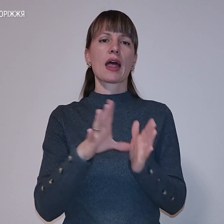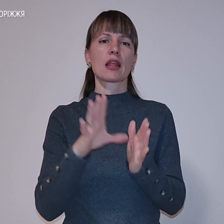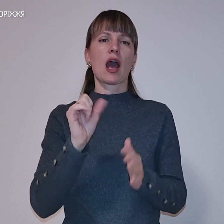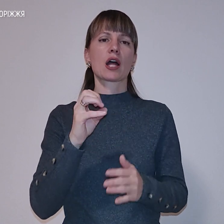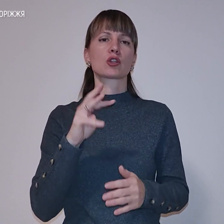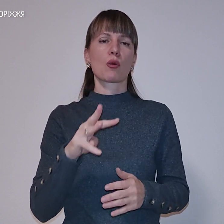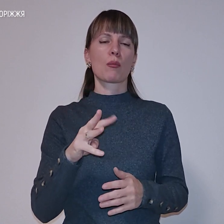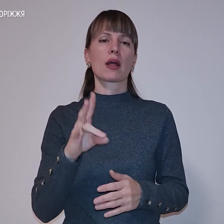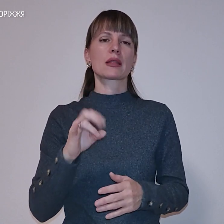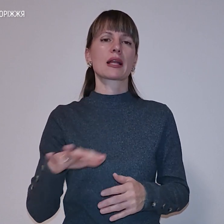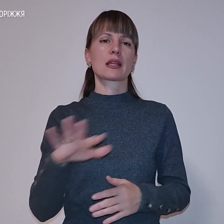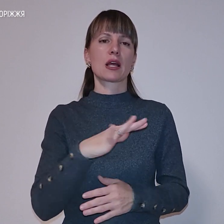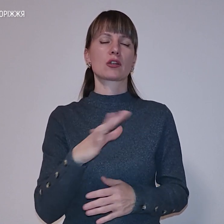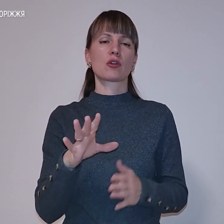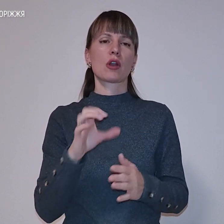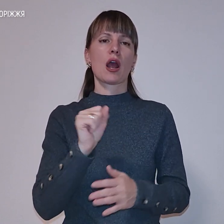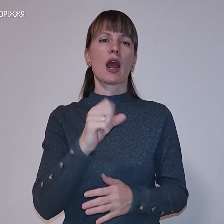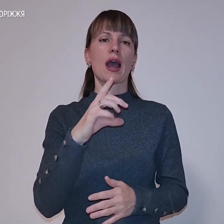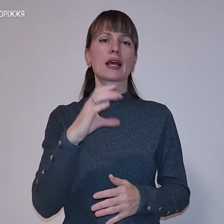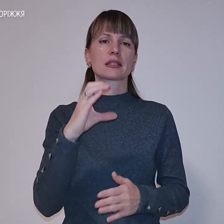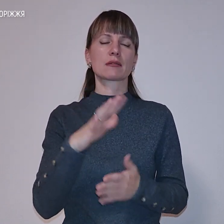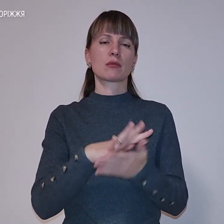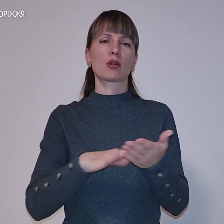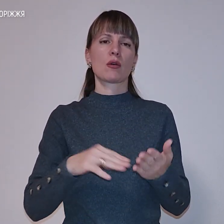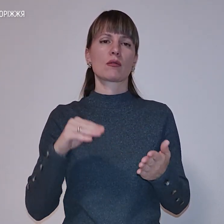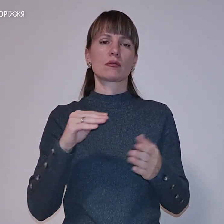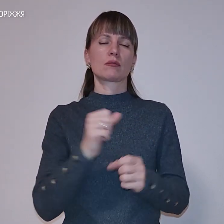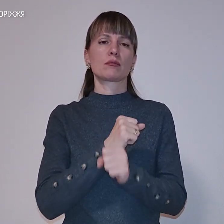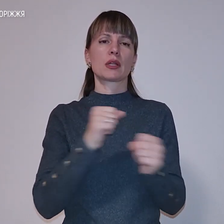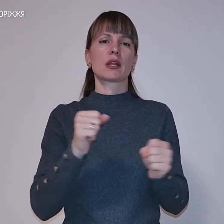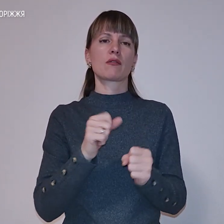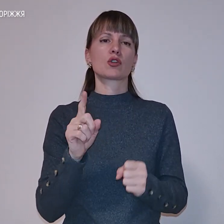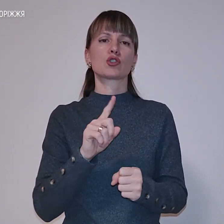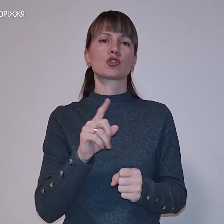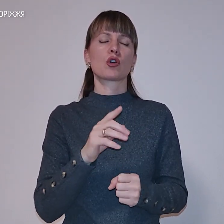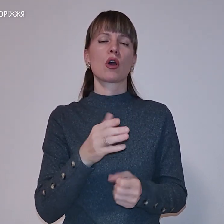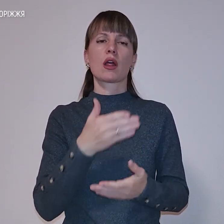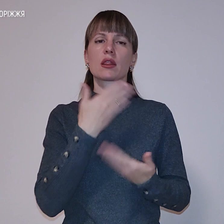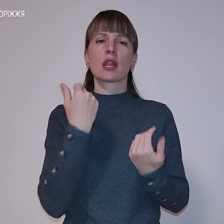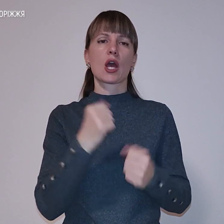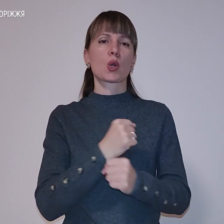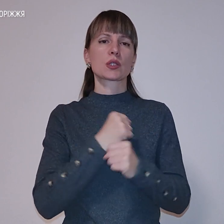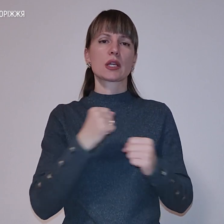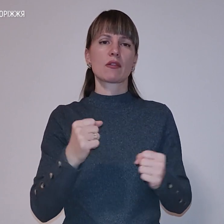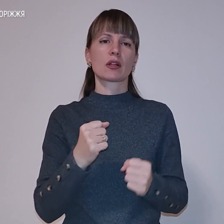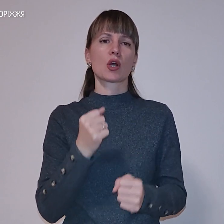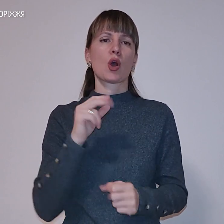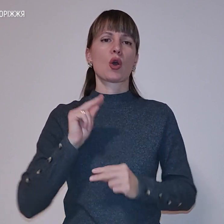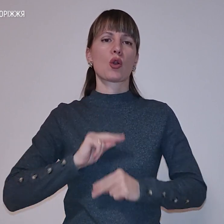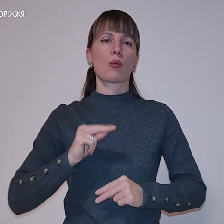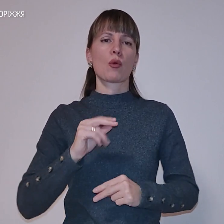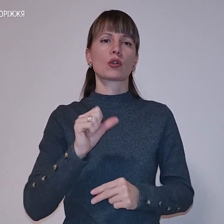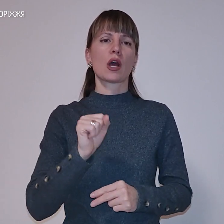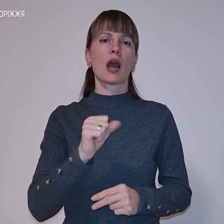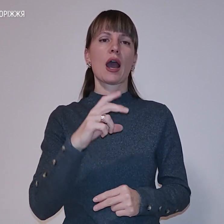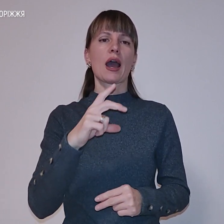станції окупанти продовжують підривати снаряди та міни, що не розірвалися. Роботу атомної електростанції